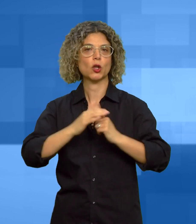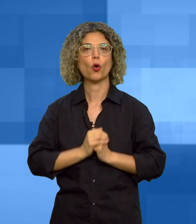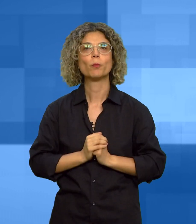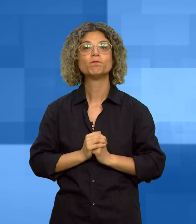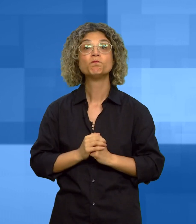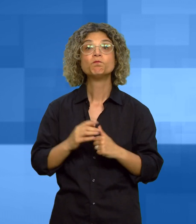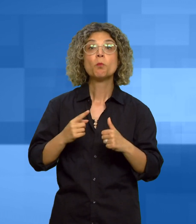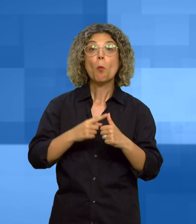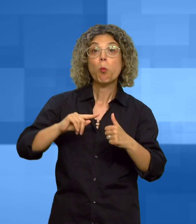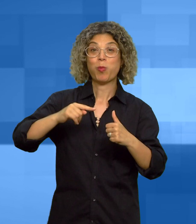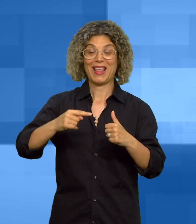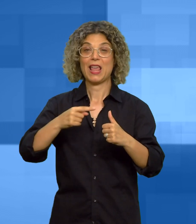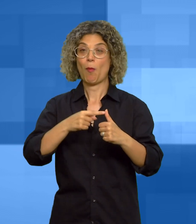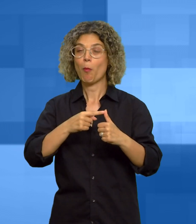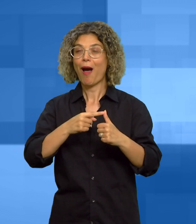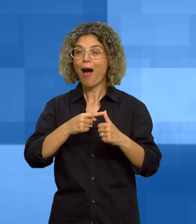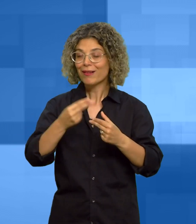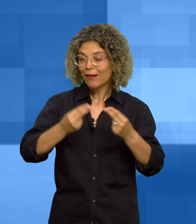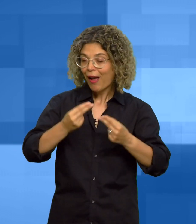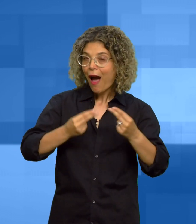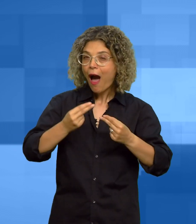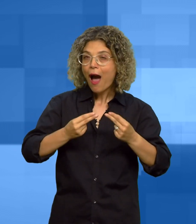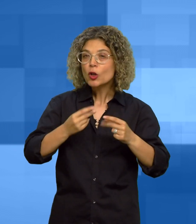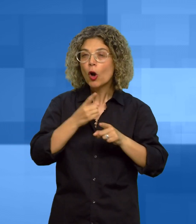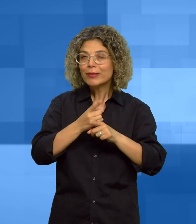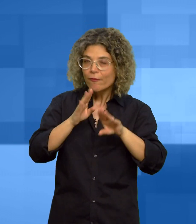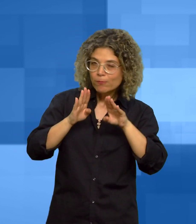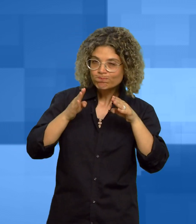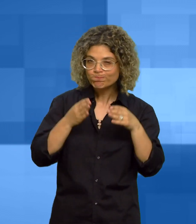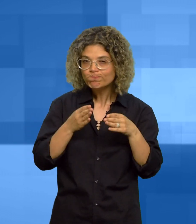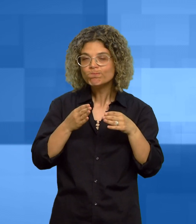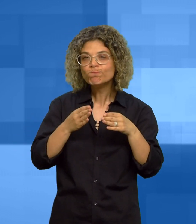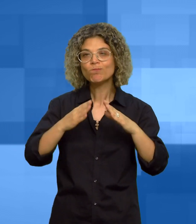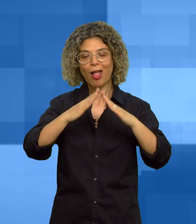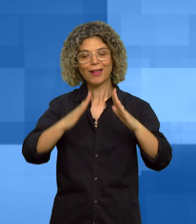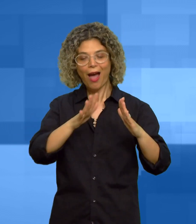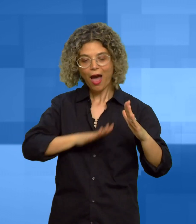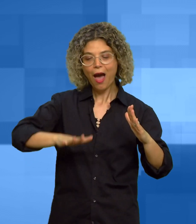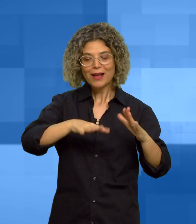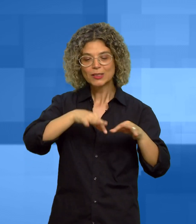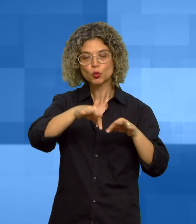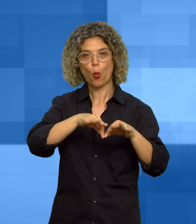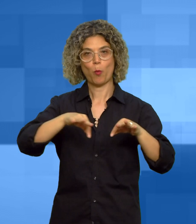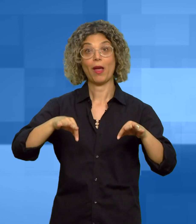domestiche per calcolare la prima parte bisognerà fare riferimento alla superficie dell